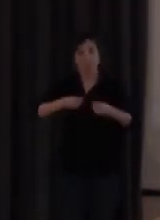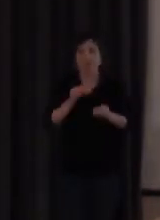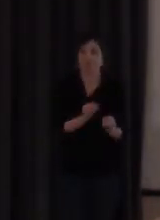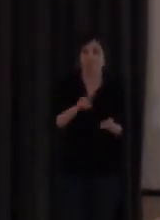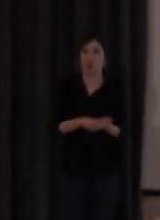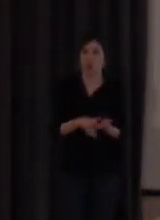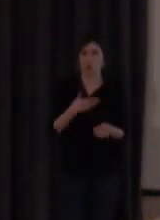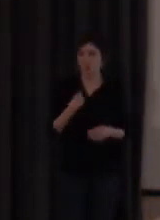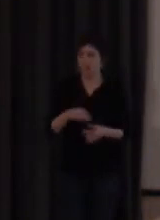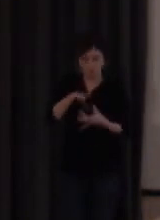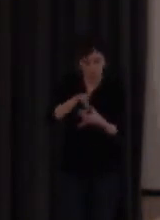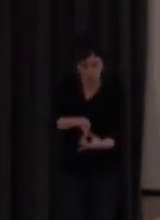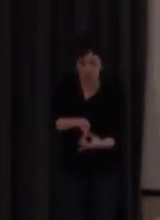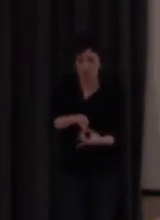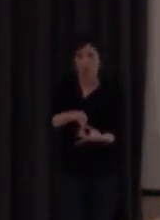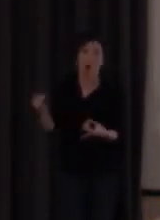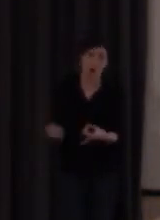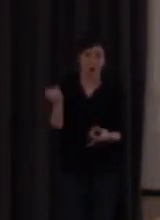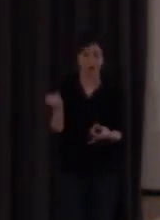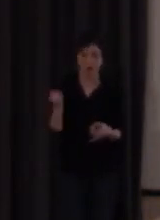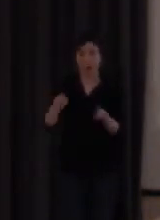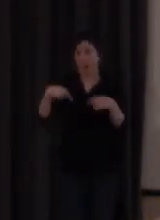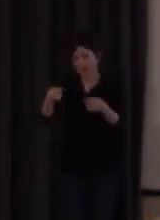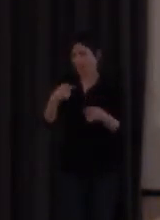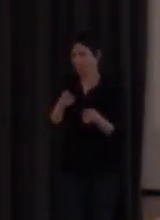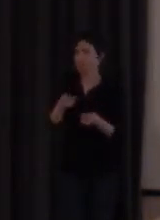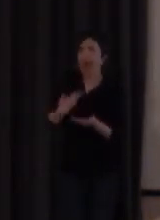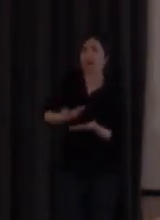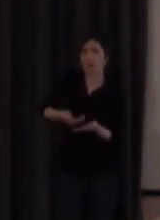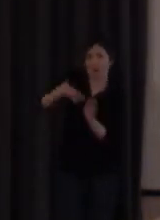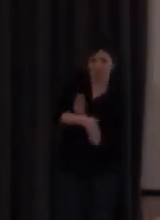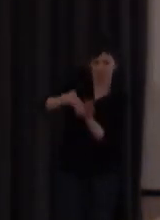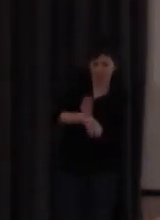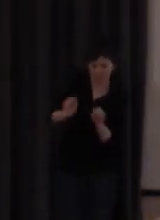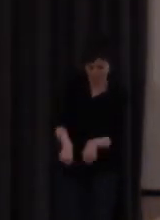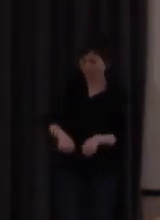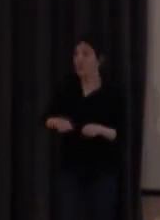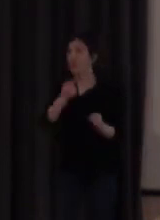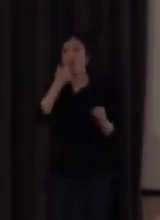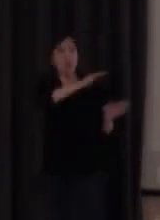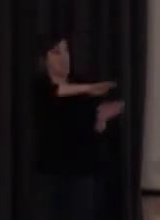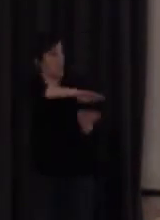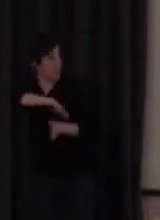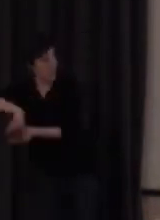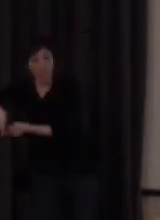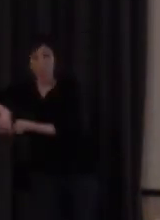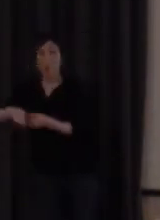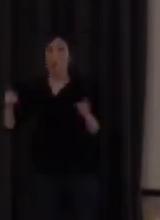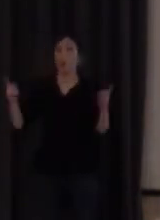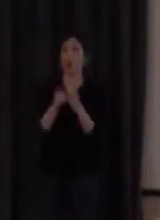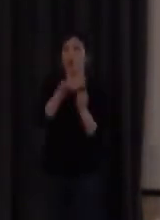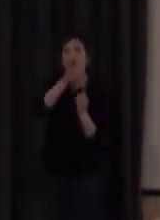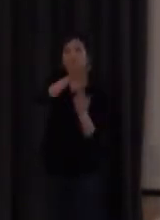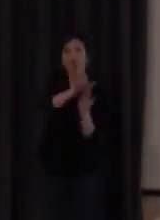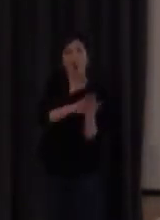lengua natural. Ahora verán cuáles son mis argumentos. Y para terminar, con un pequeño informe de esa